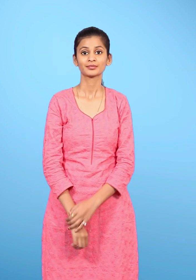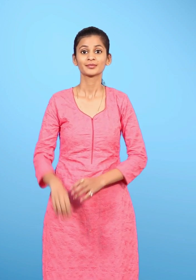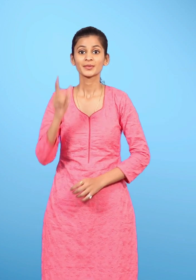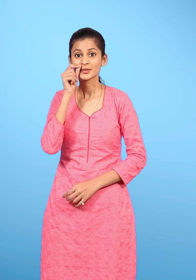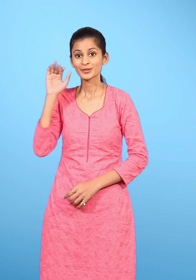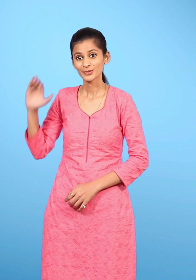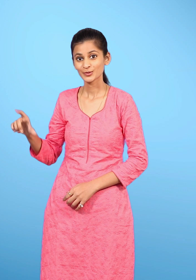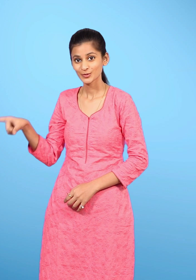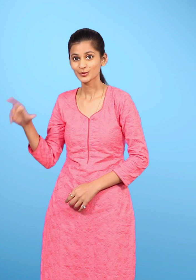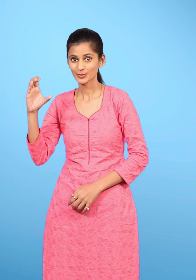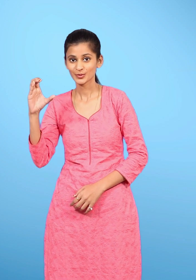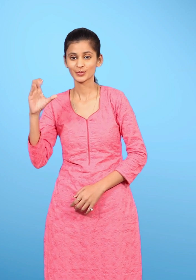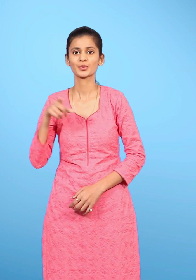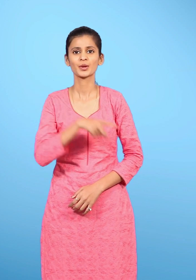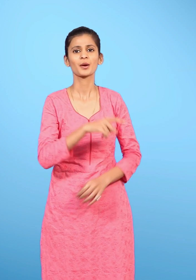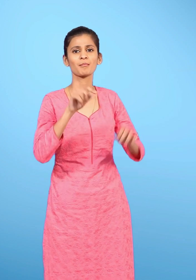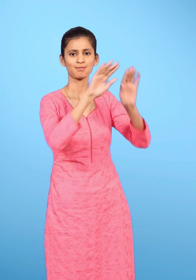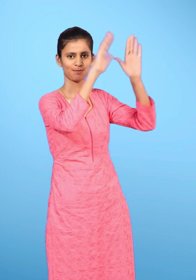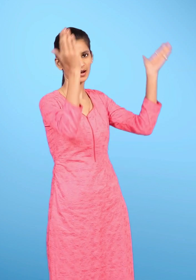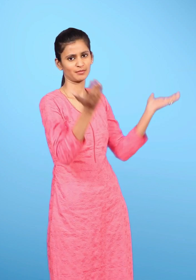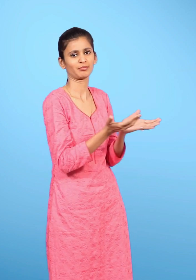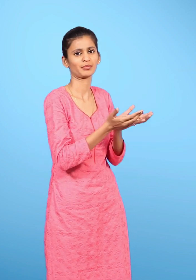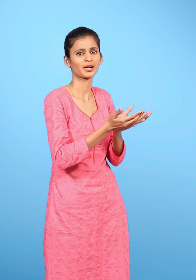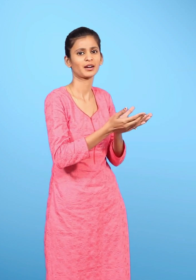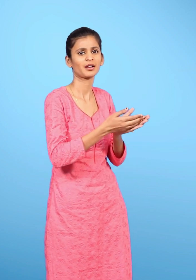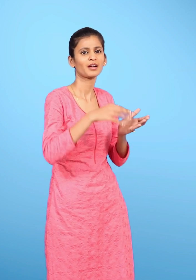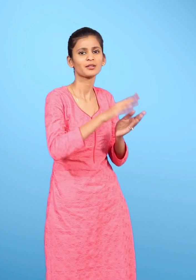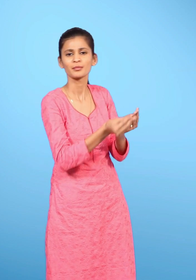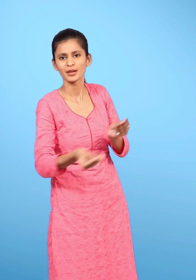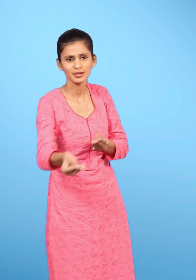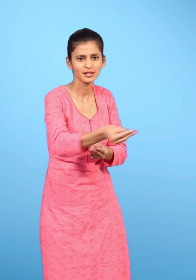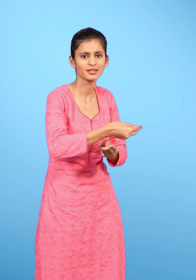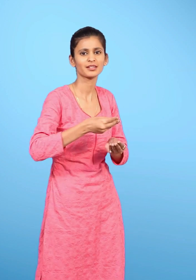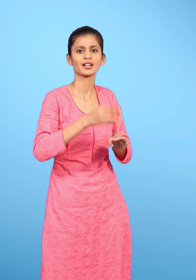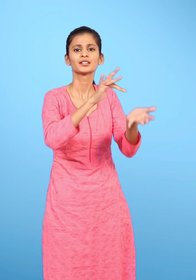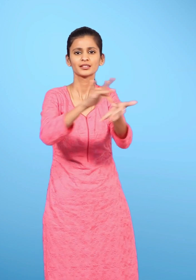छोटू ने पाइप और आसपास की जगा को कौन से हिस्सों में बाटा है